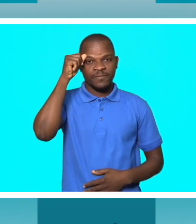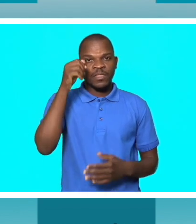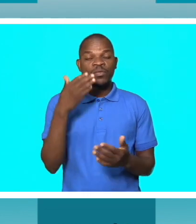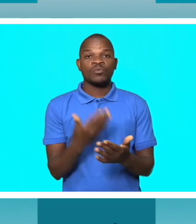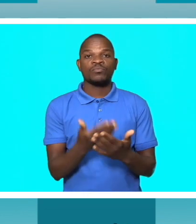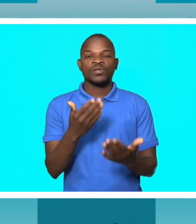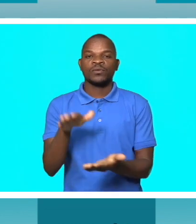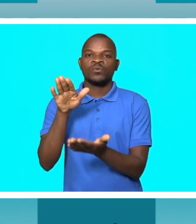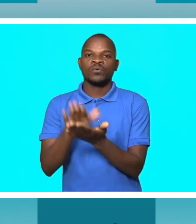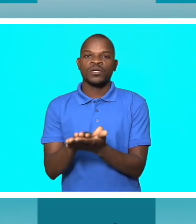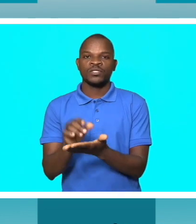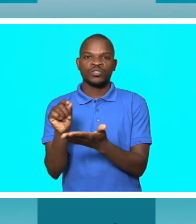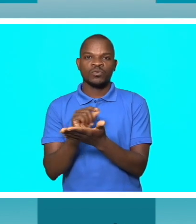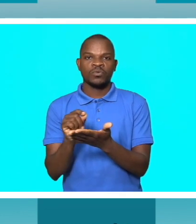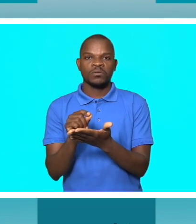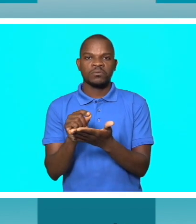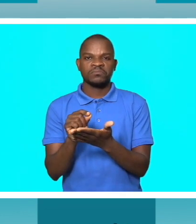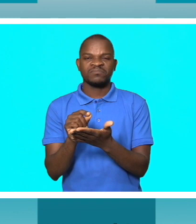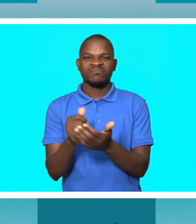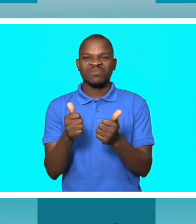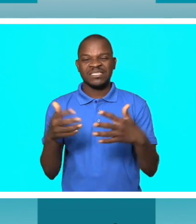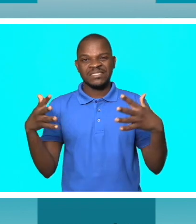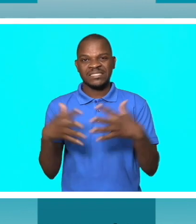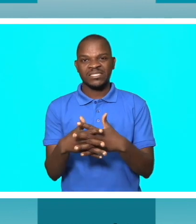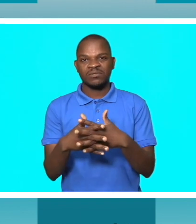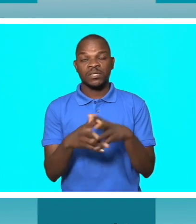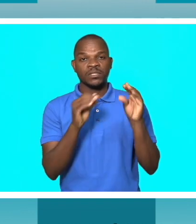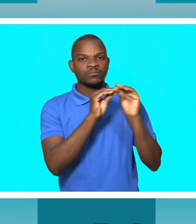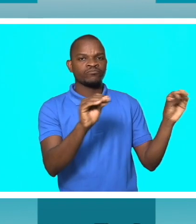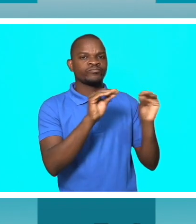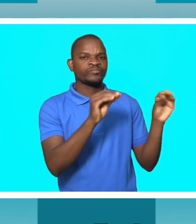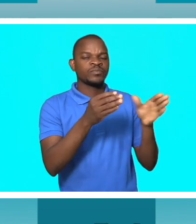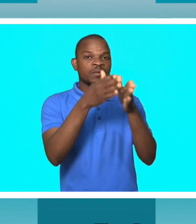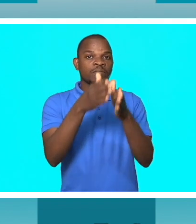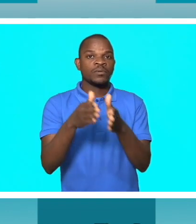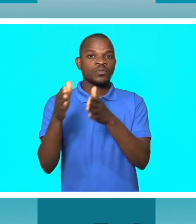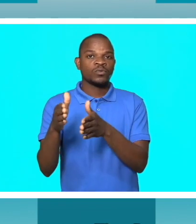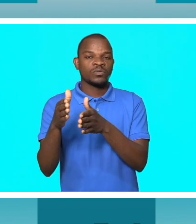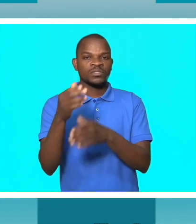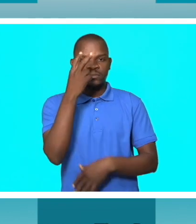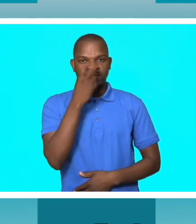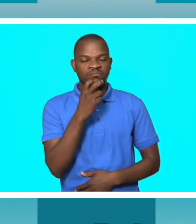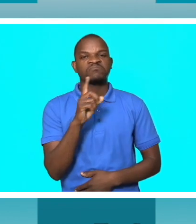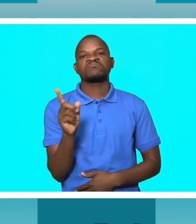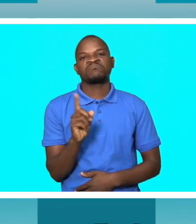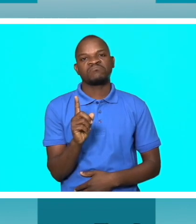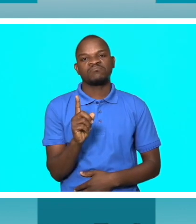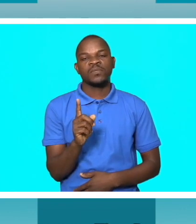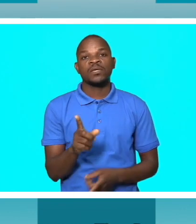para licionar pessoas com deficiência visual. Ela não tem professores